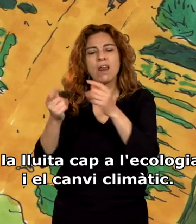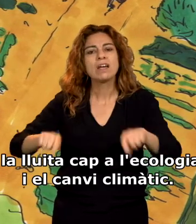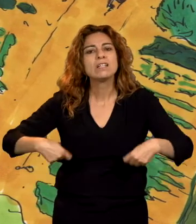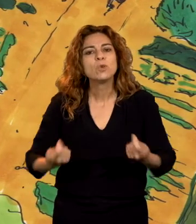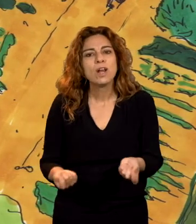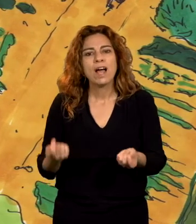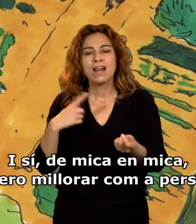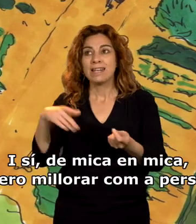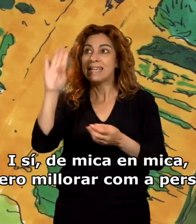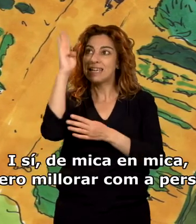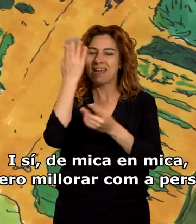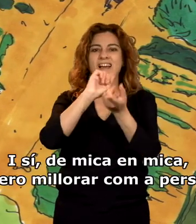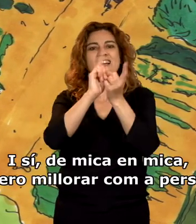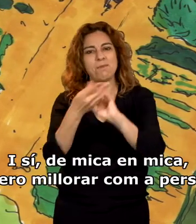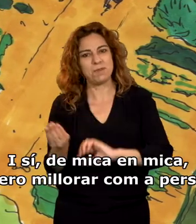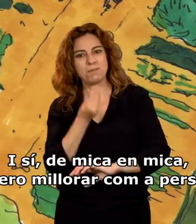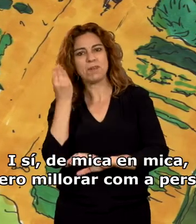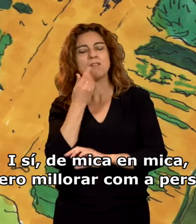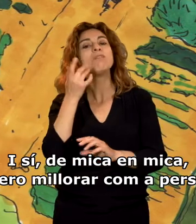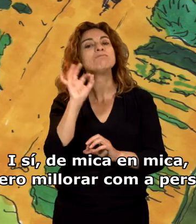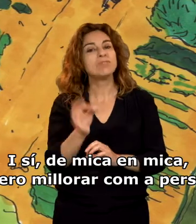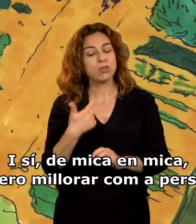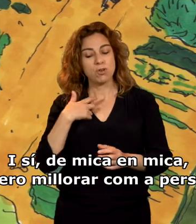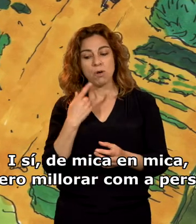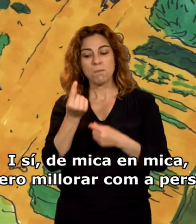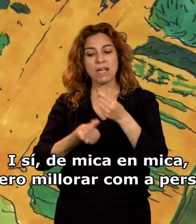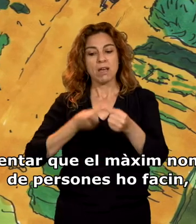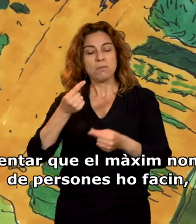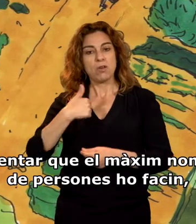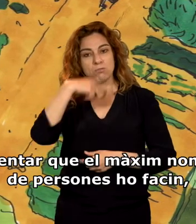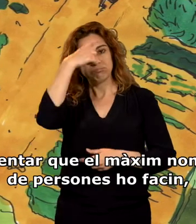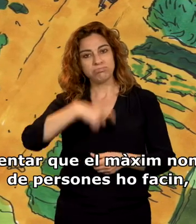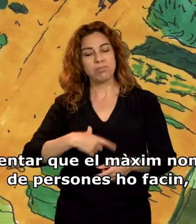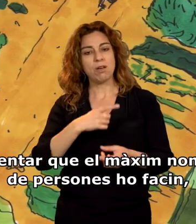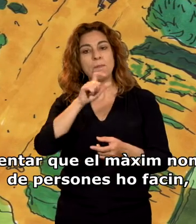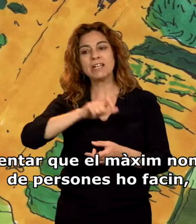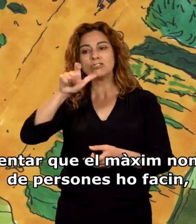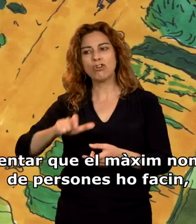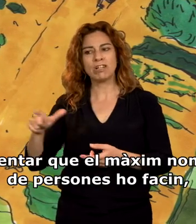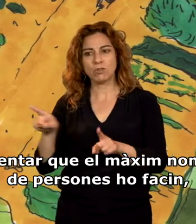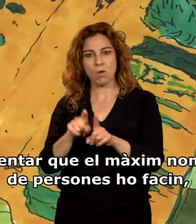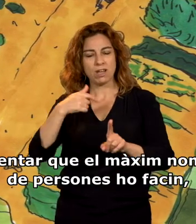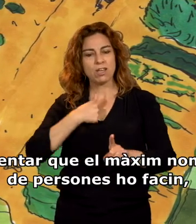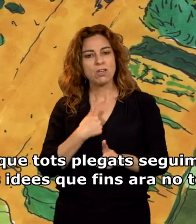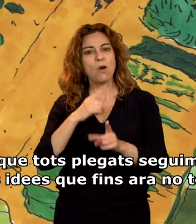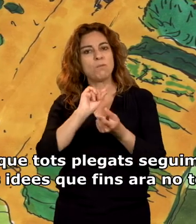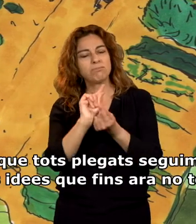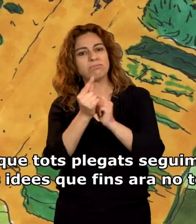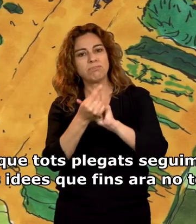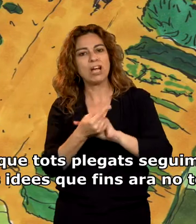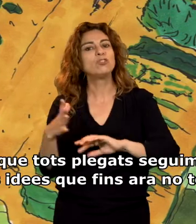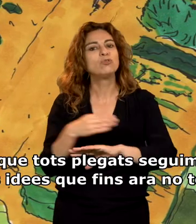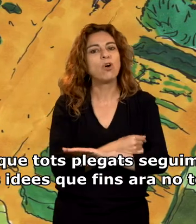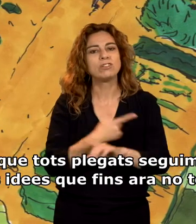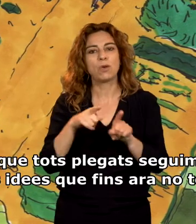climàtic. I sí, de mica en mica espero millorar com a persona i intentar que el màxim nombre de persones ho facin, que tots